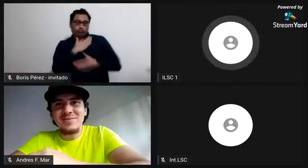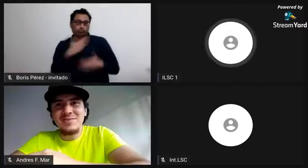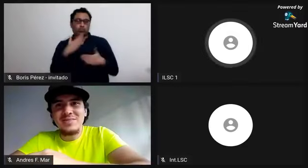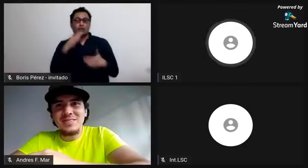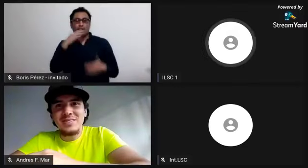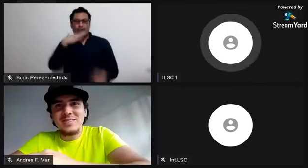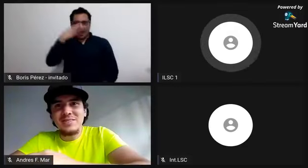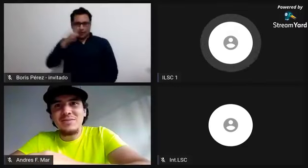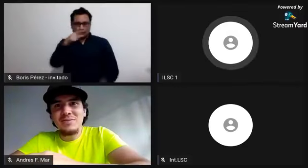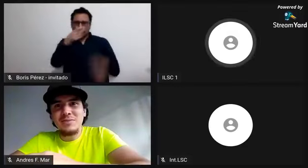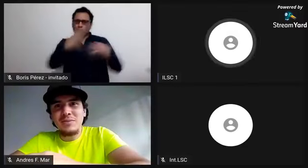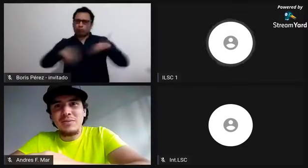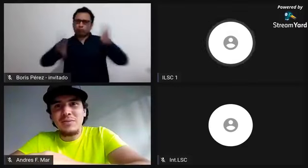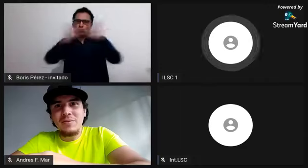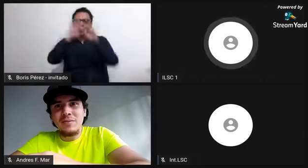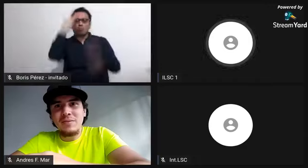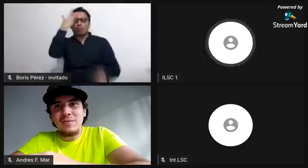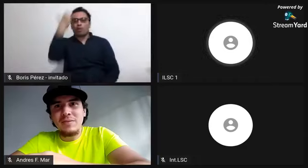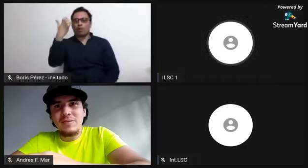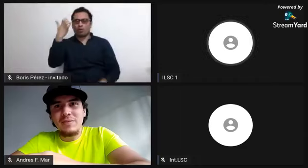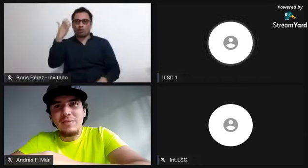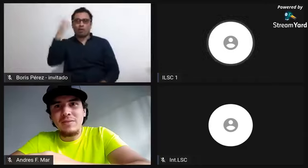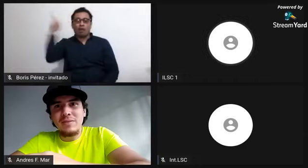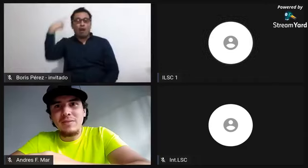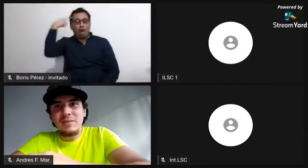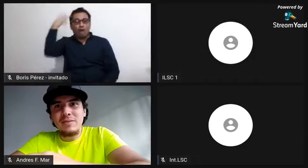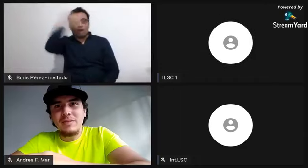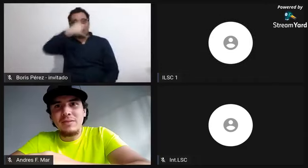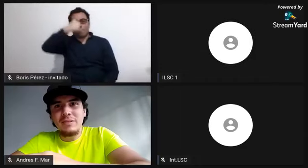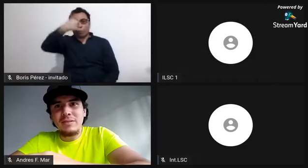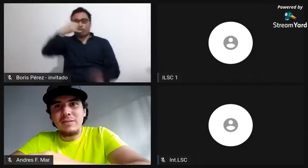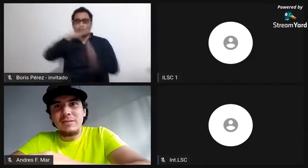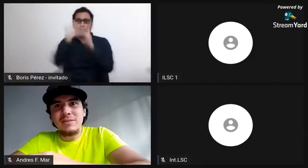ampliar y que fuera un eje central de una próxima tertulia.